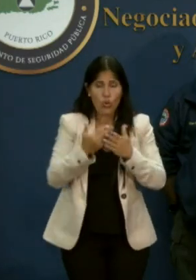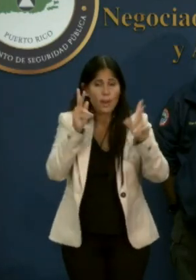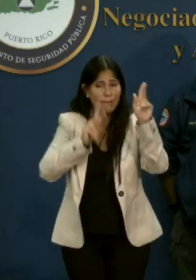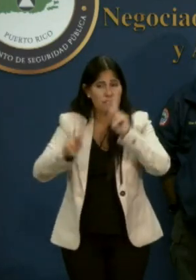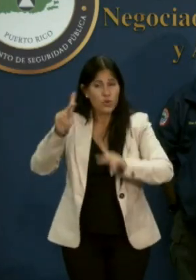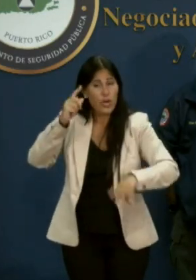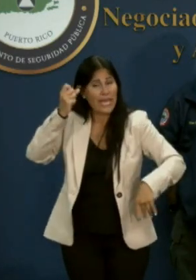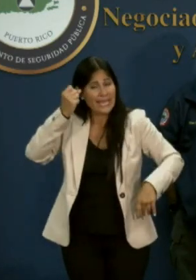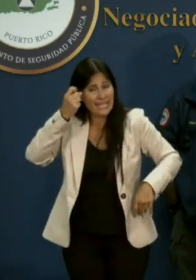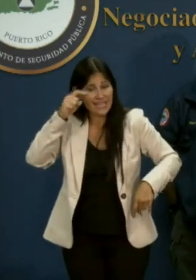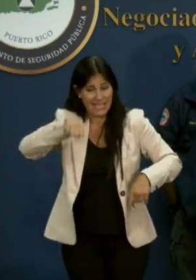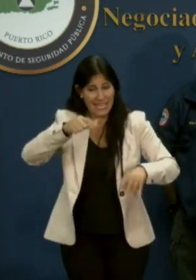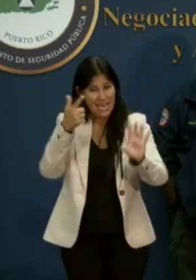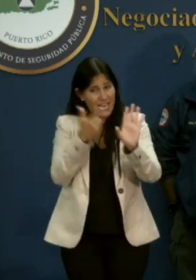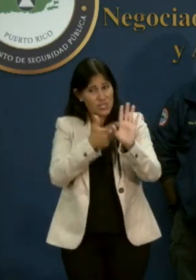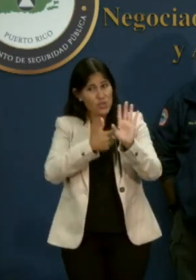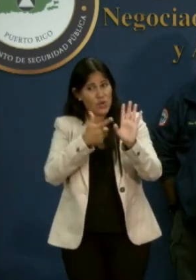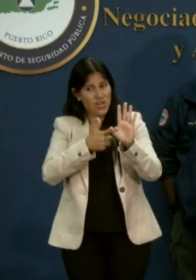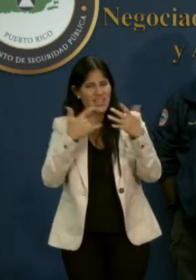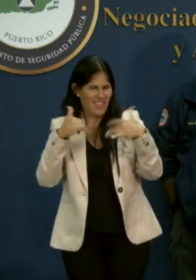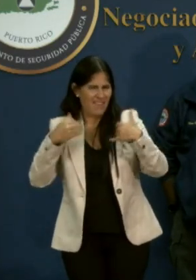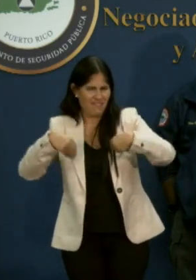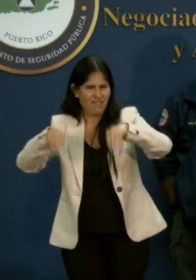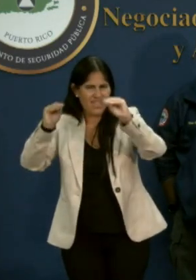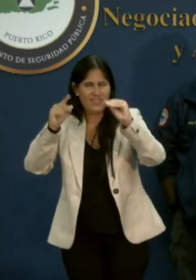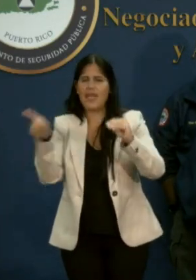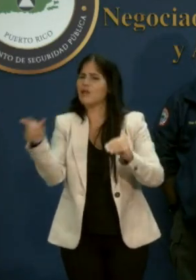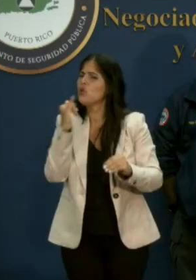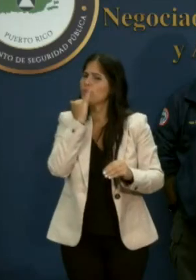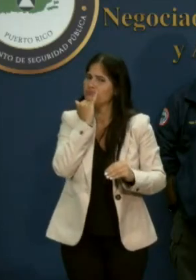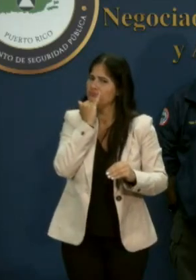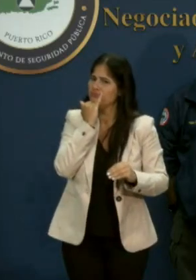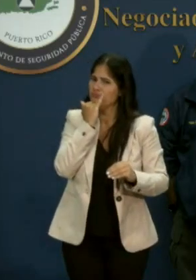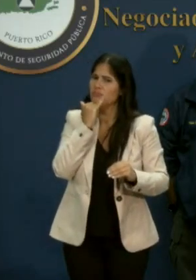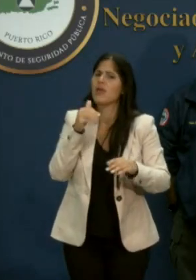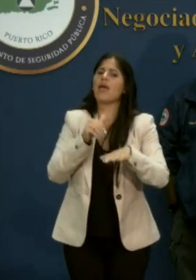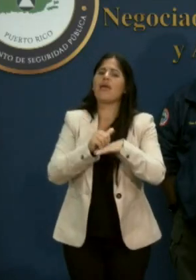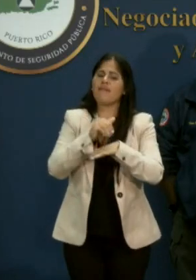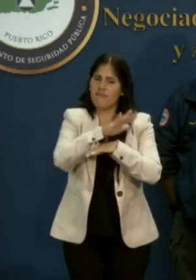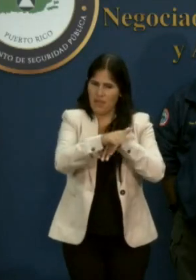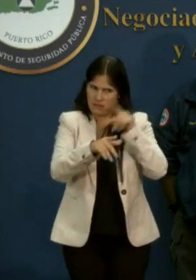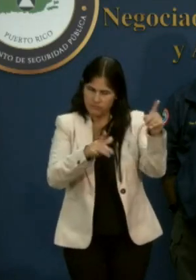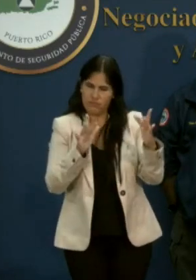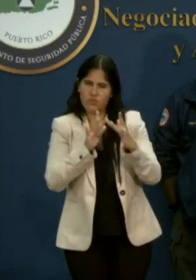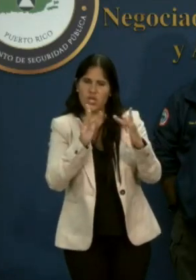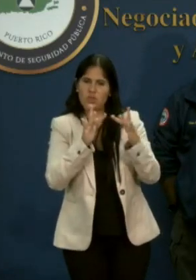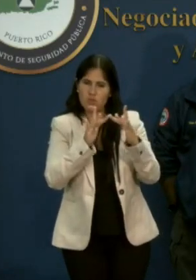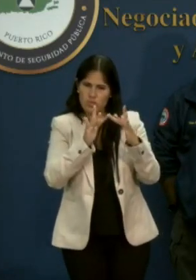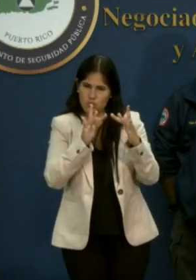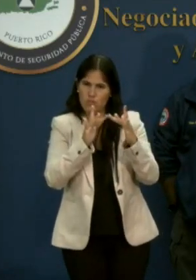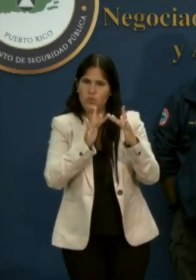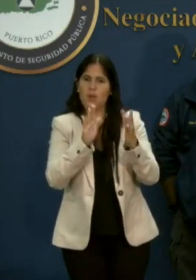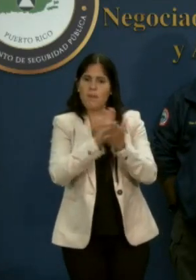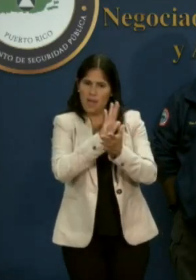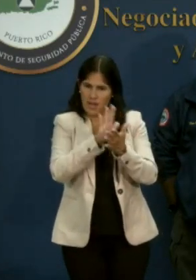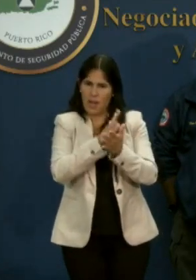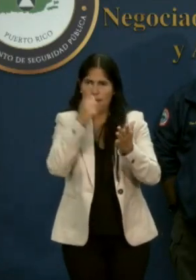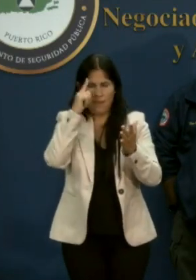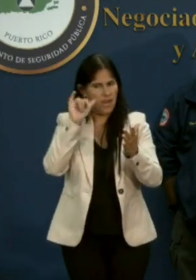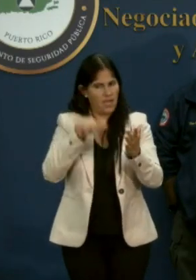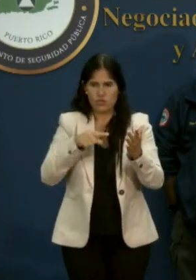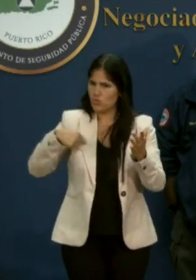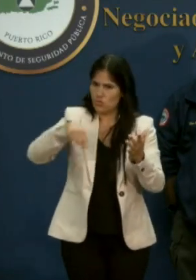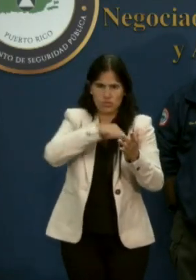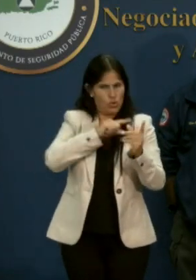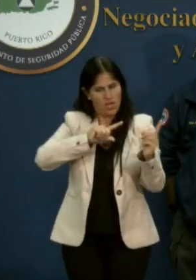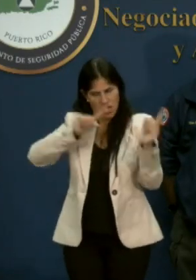gasolinera está violando la de congelación, que lo envíe a nuestras redes o nuestras páginas de internet para nosotros caerle con todo